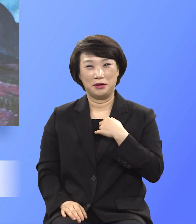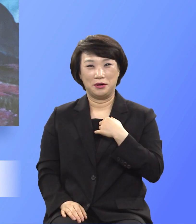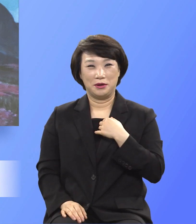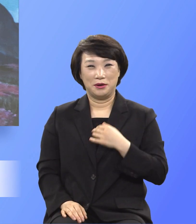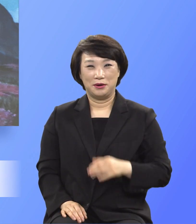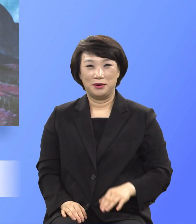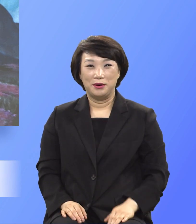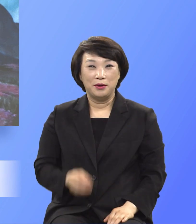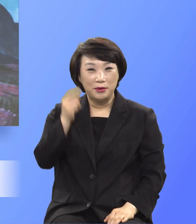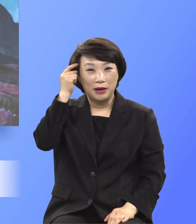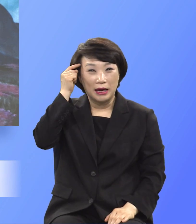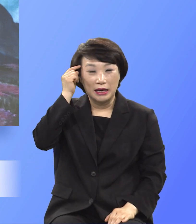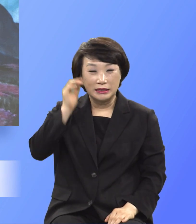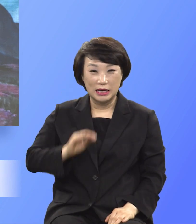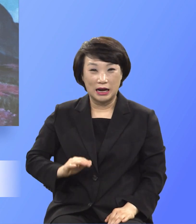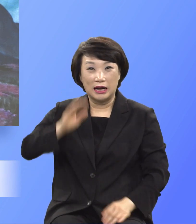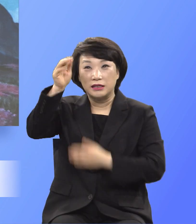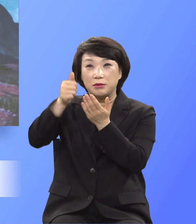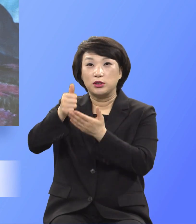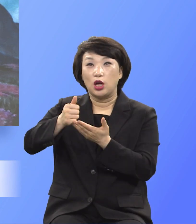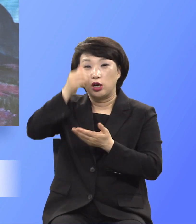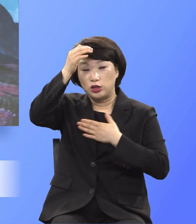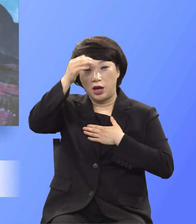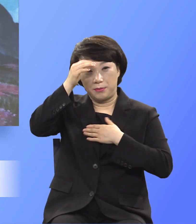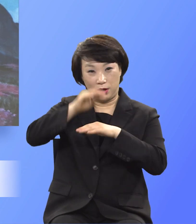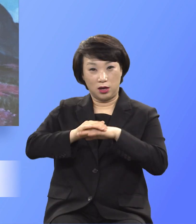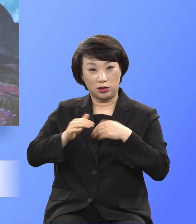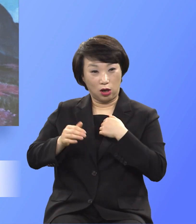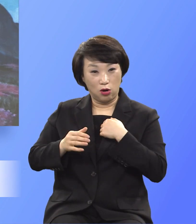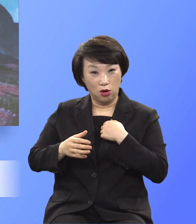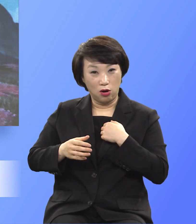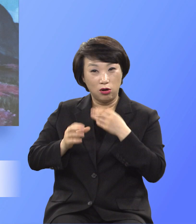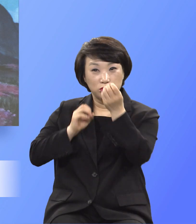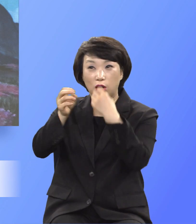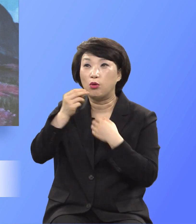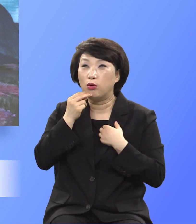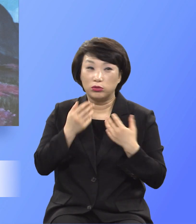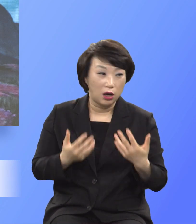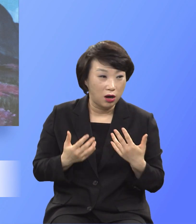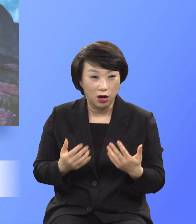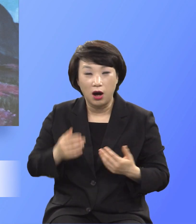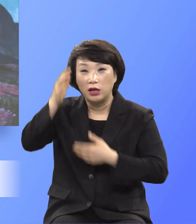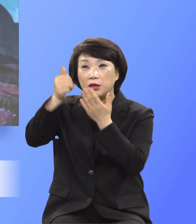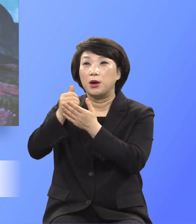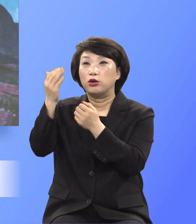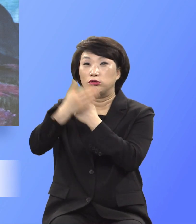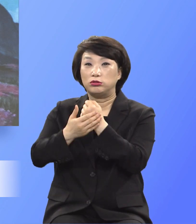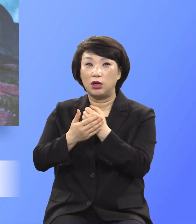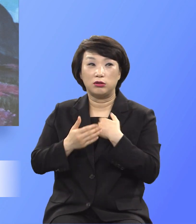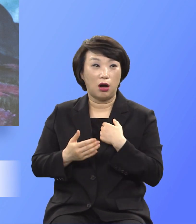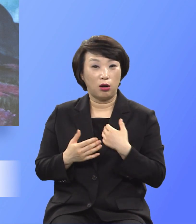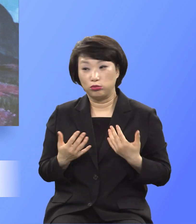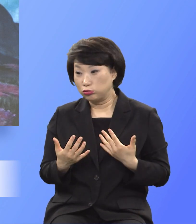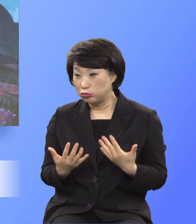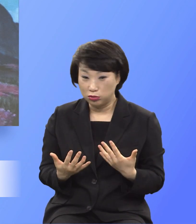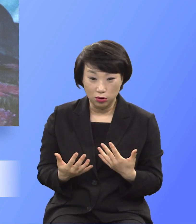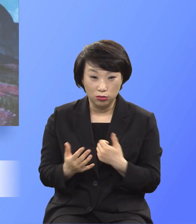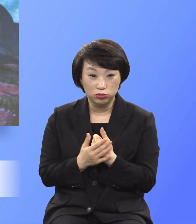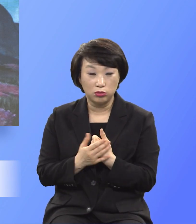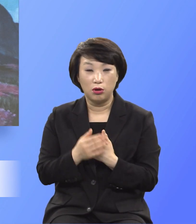하나님이 내 예배를 받지 않으면 하나님이 내게 주신 은혜도 무슨 의미가 있겠나 생각해 보세요